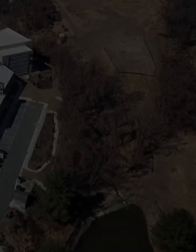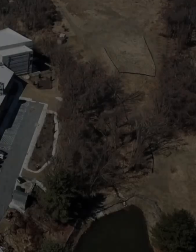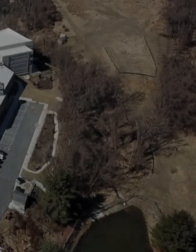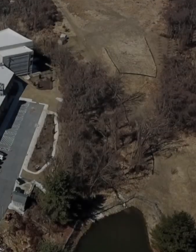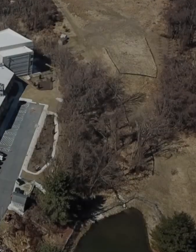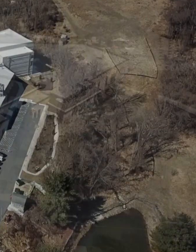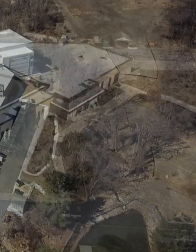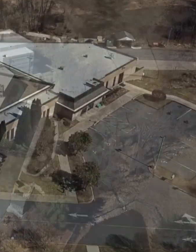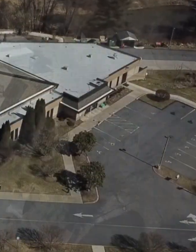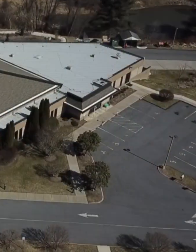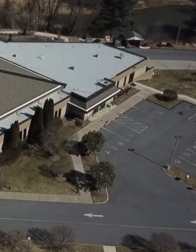음악